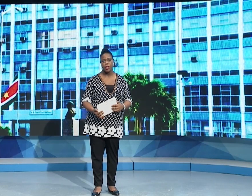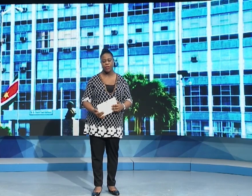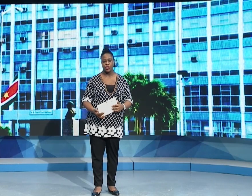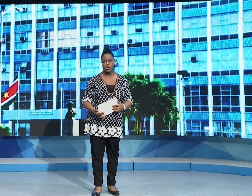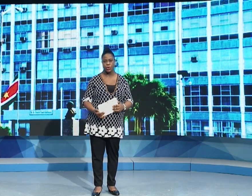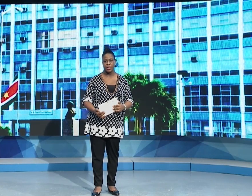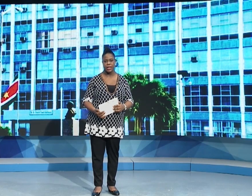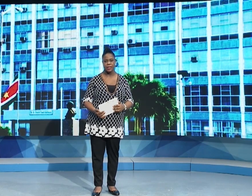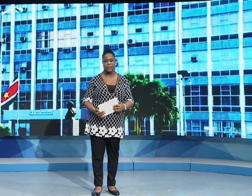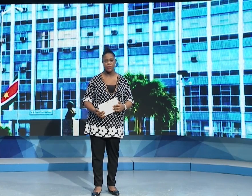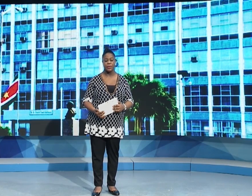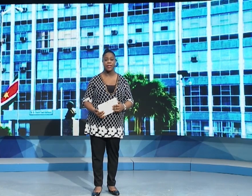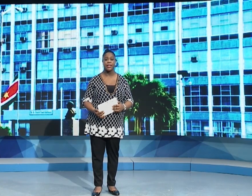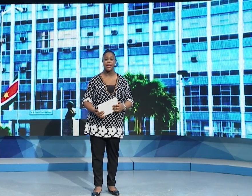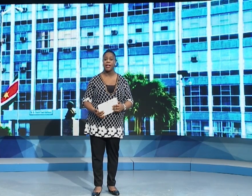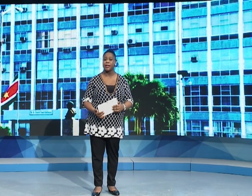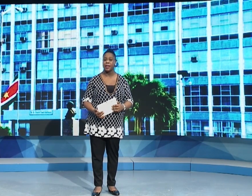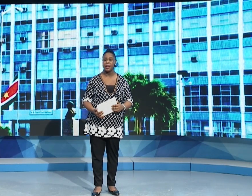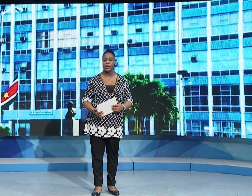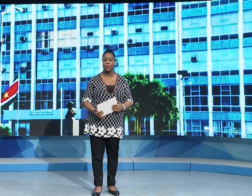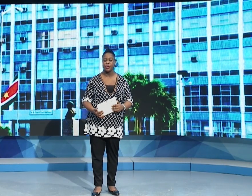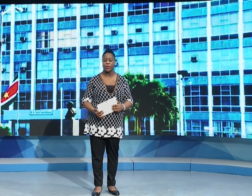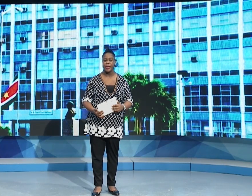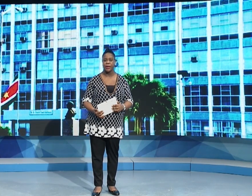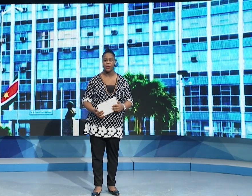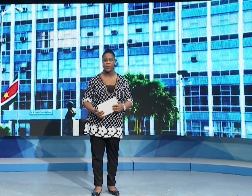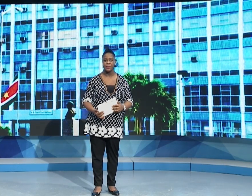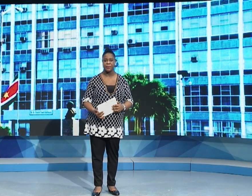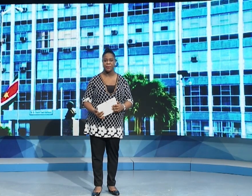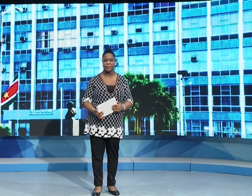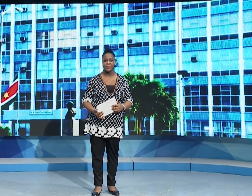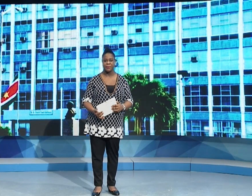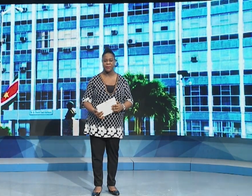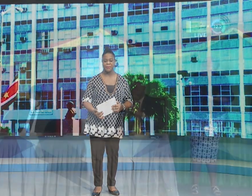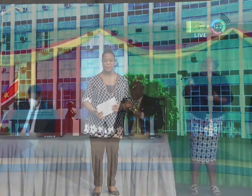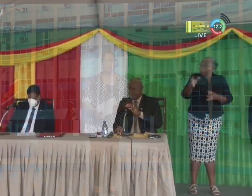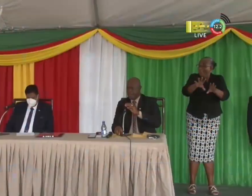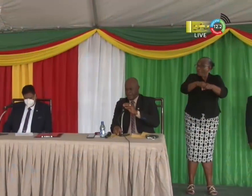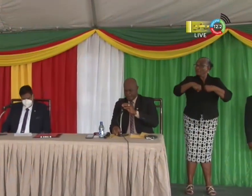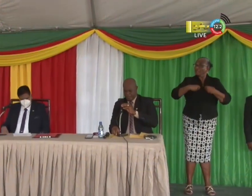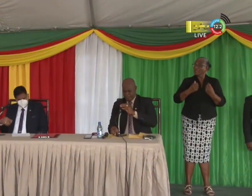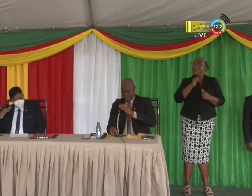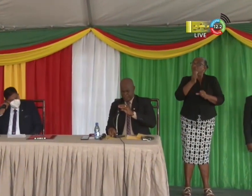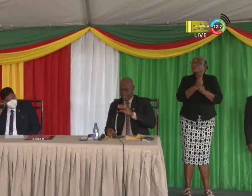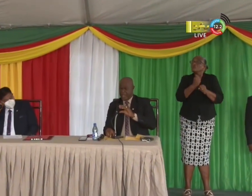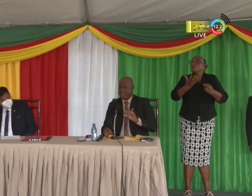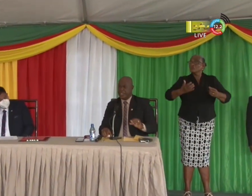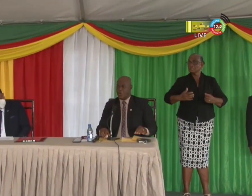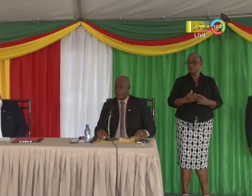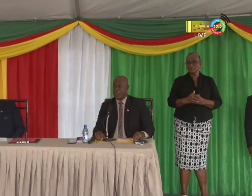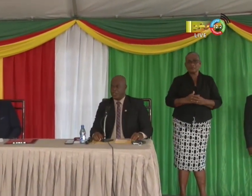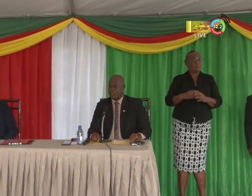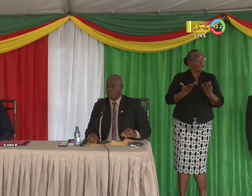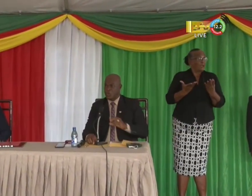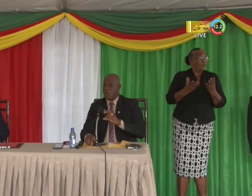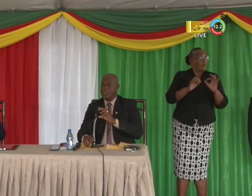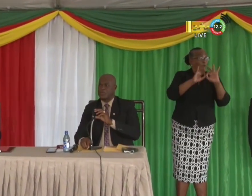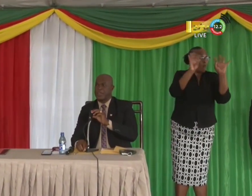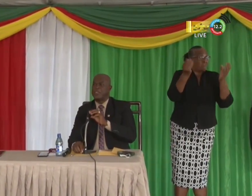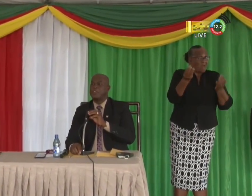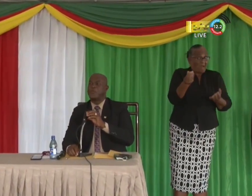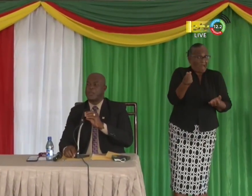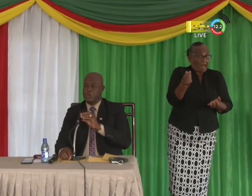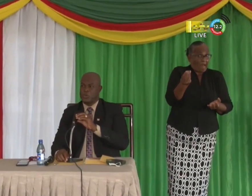hoogte van de schuldenlast omdat er elke dag nieuwe bijkomen. Kijk, ik kan niet zeggen hoeveel er